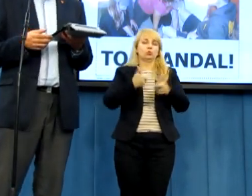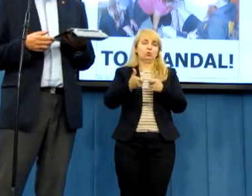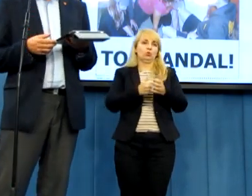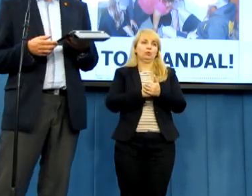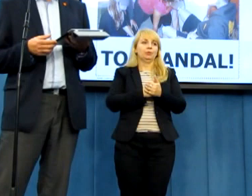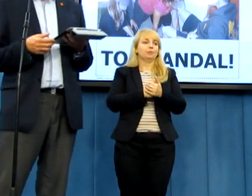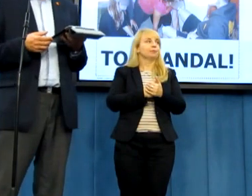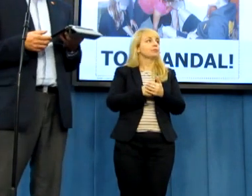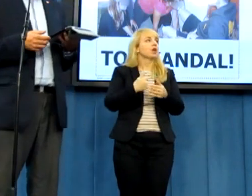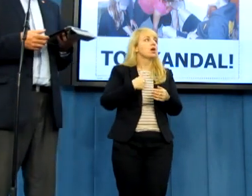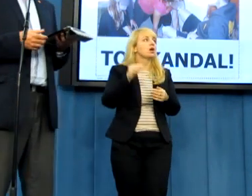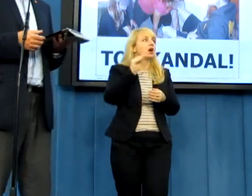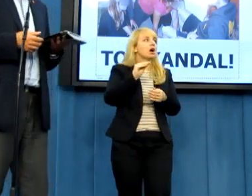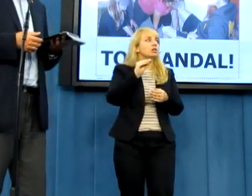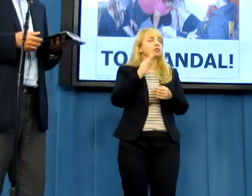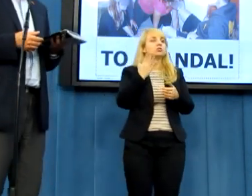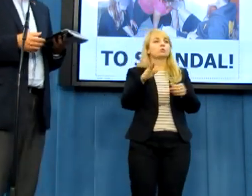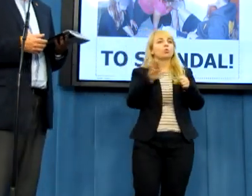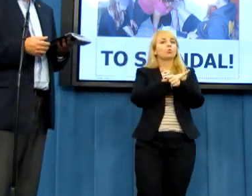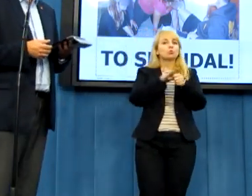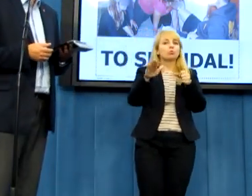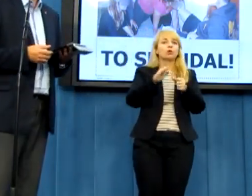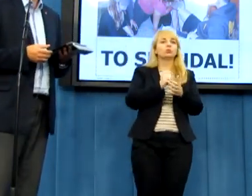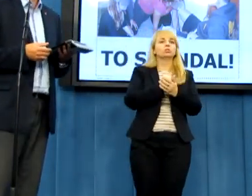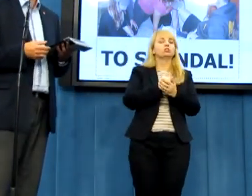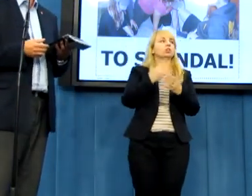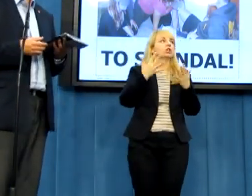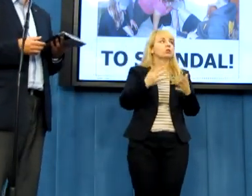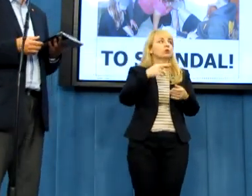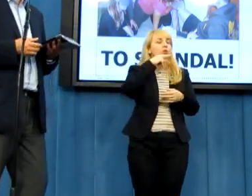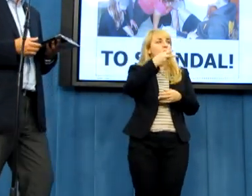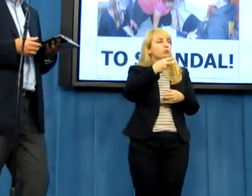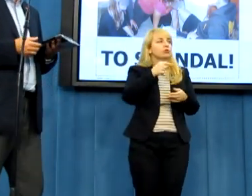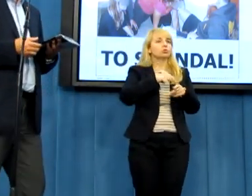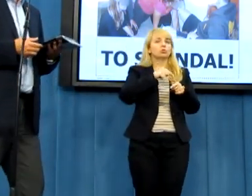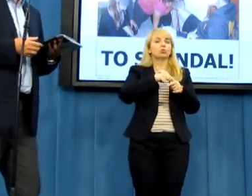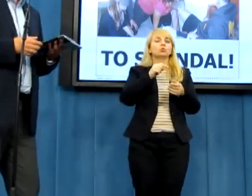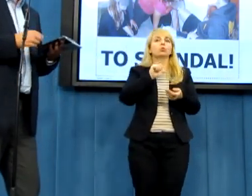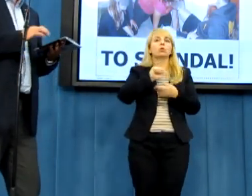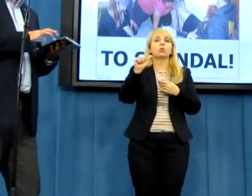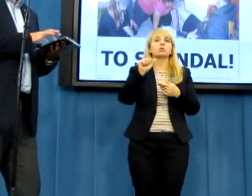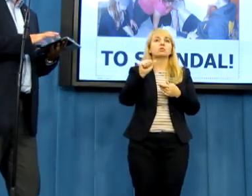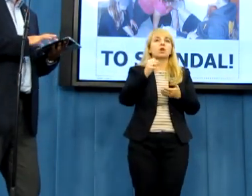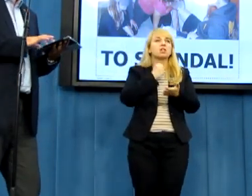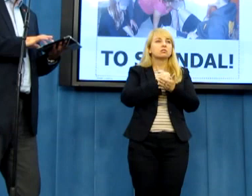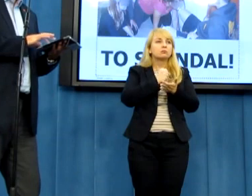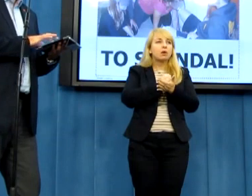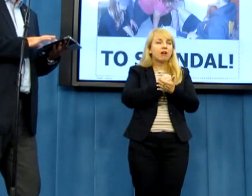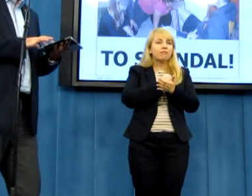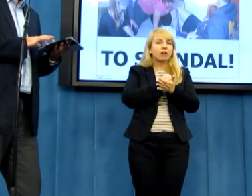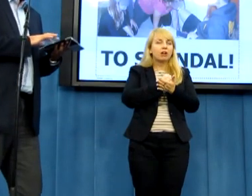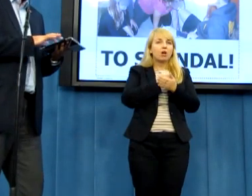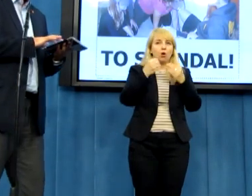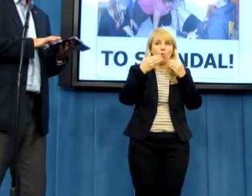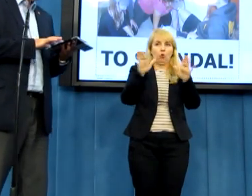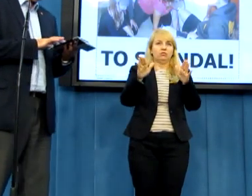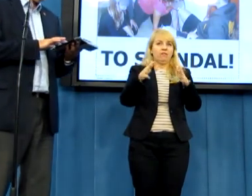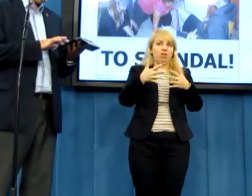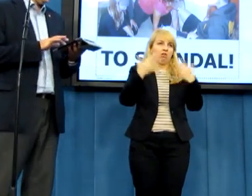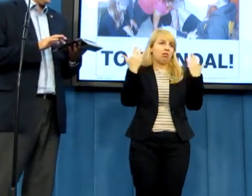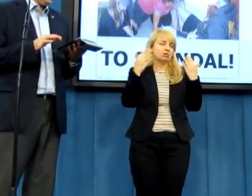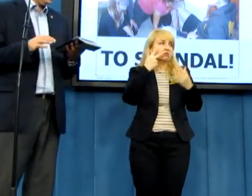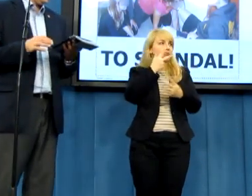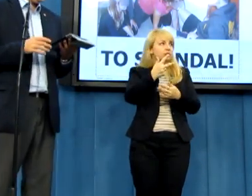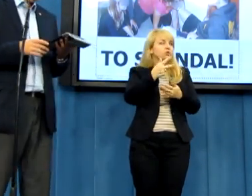o pytania. Ja jeszcze w uzupełnieniu chciałem powiedzieć, że tutaj jest sprawą ewidentną to,